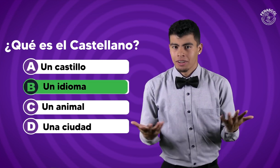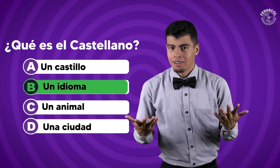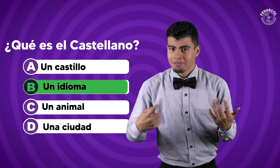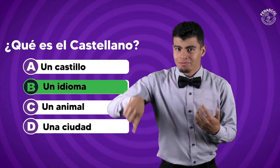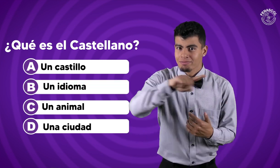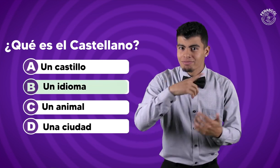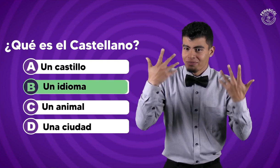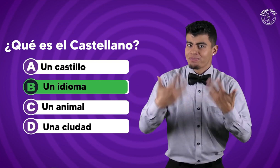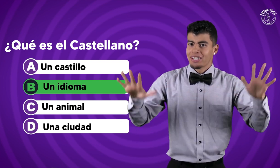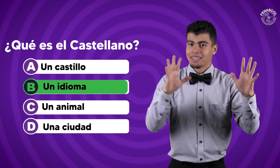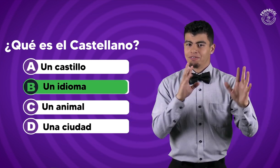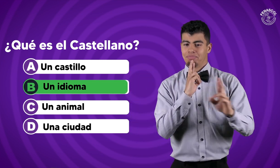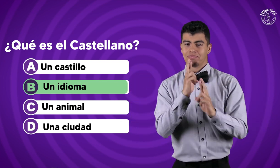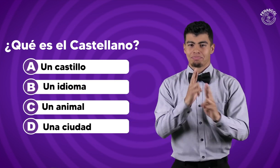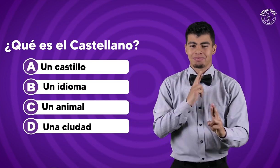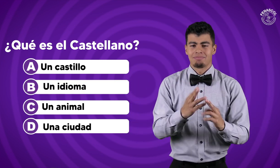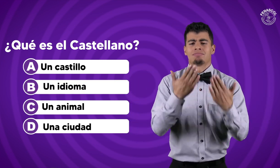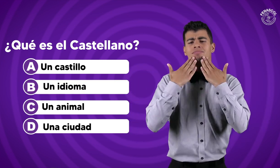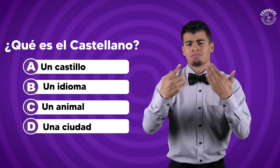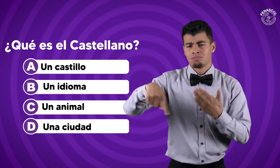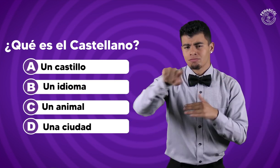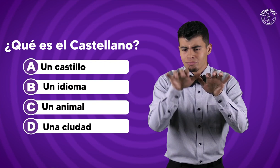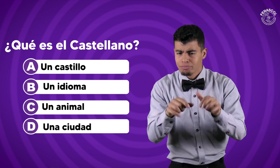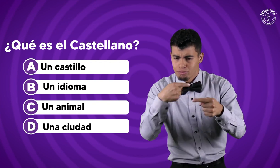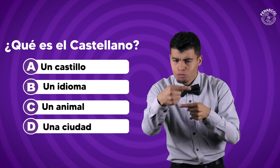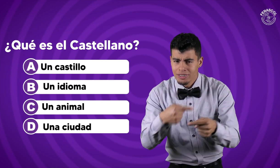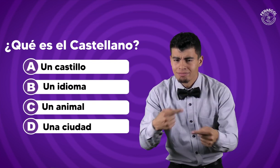Llegamos al final de nuestras preguntas. Gracias por participar.